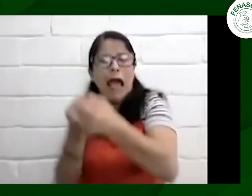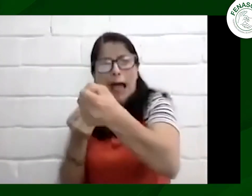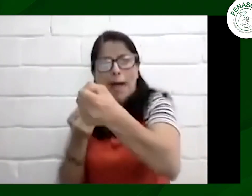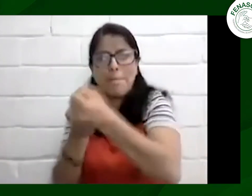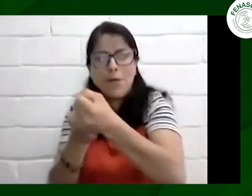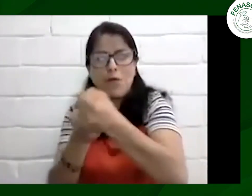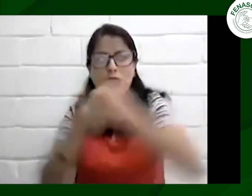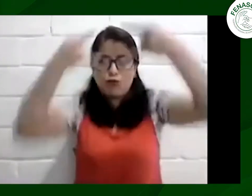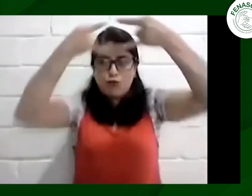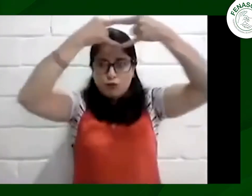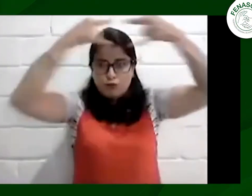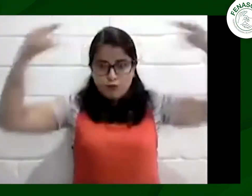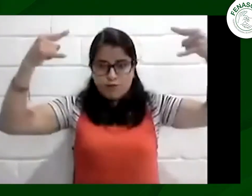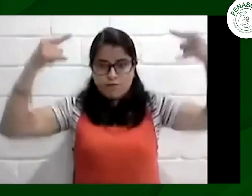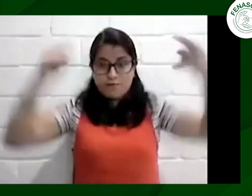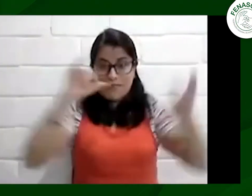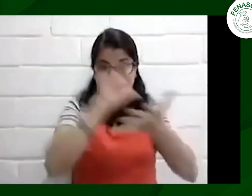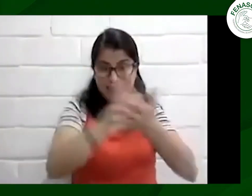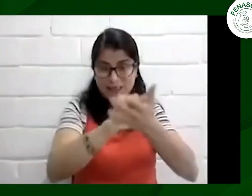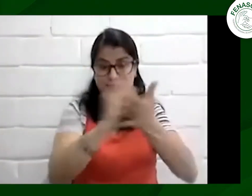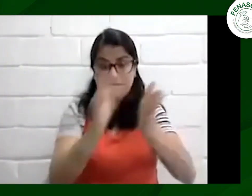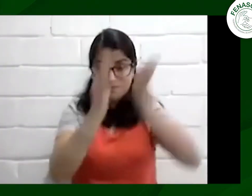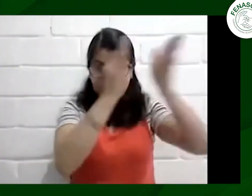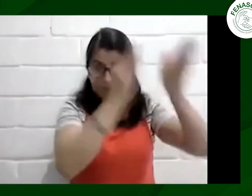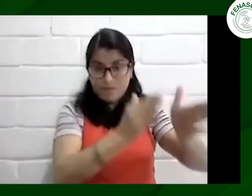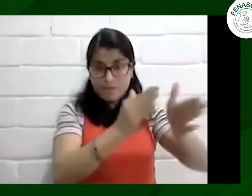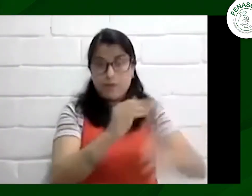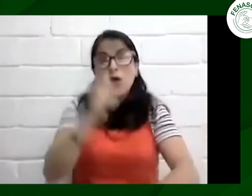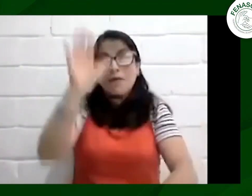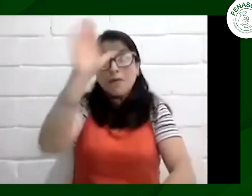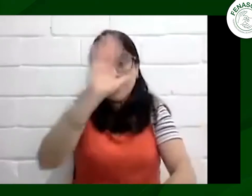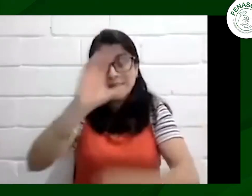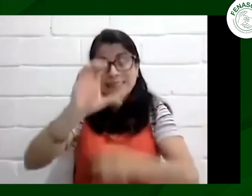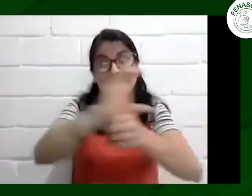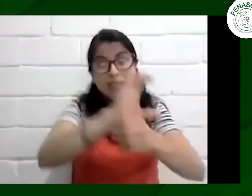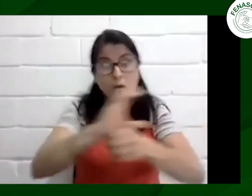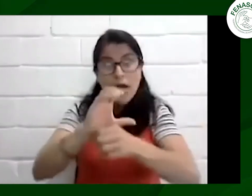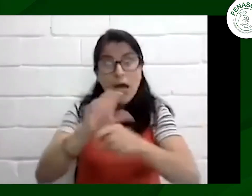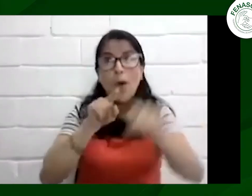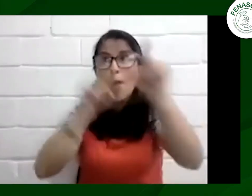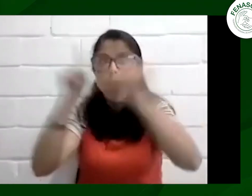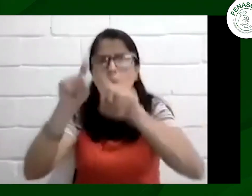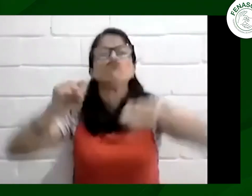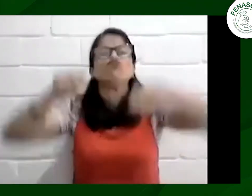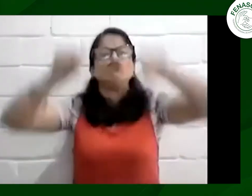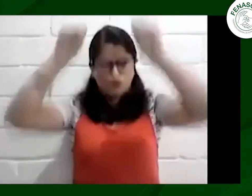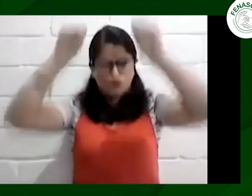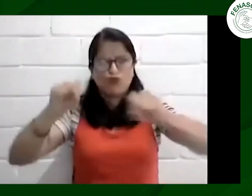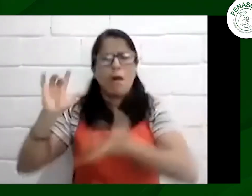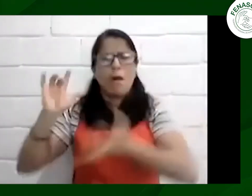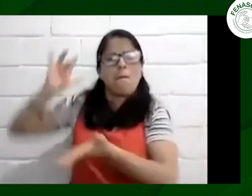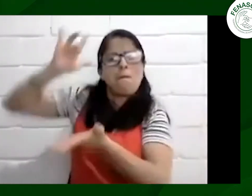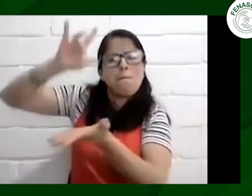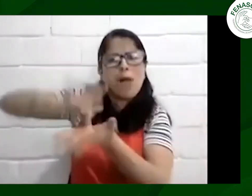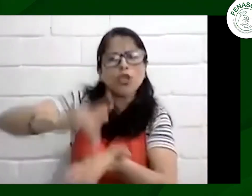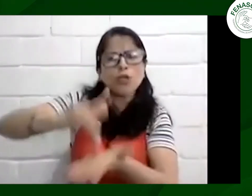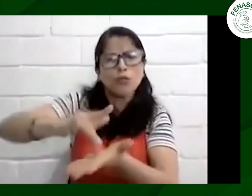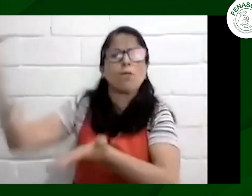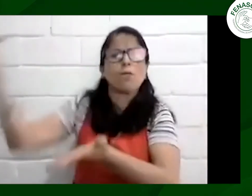que tenía que ver con aspectos logísticos entonces todo este dinero se utilizó para apoyar a las asociaciones a nivel nacional con sus pancartas